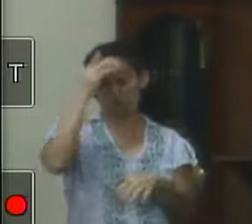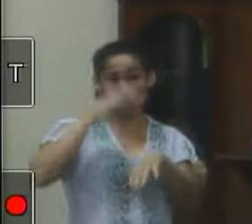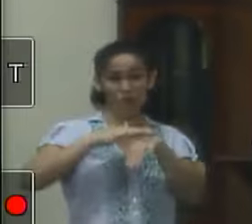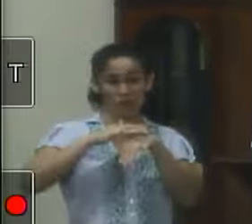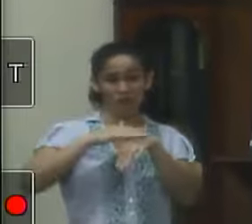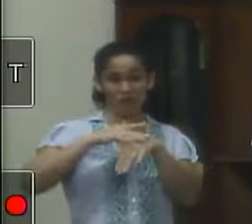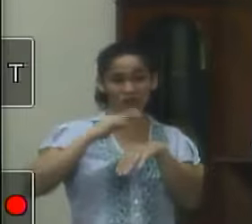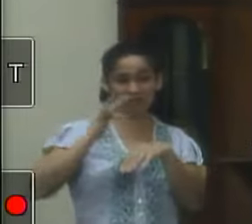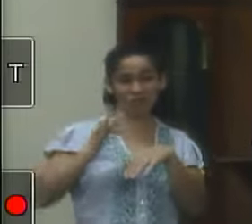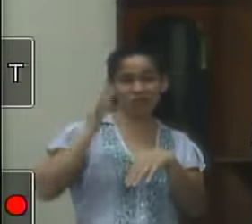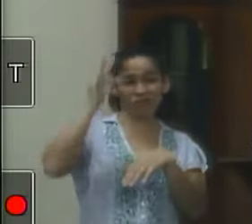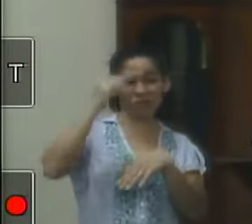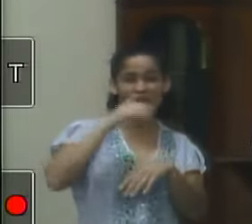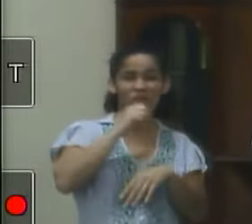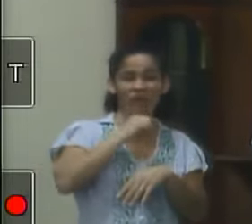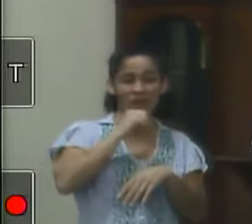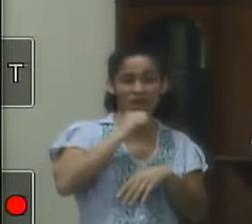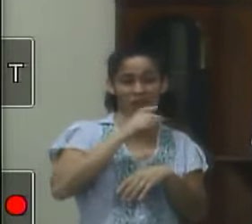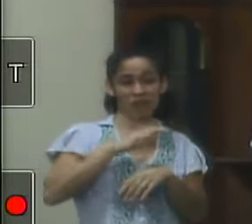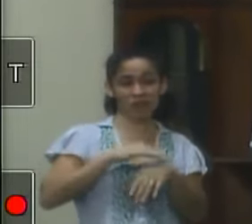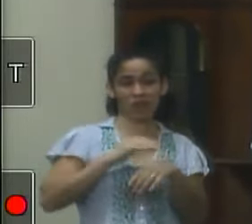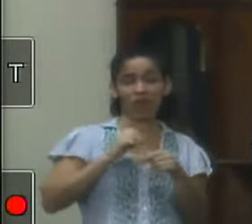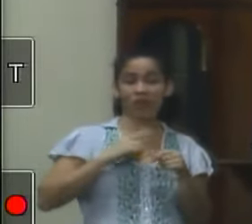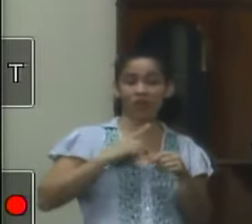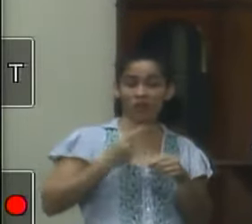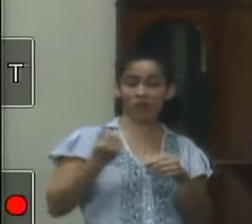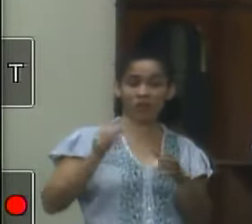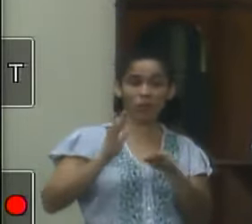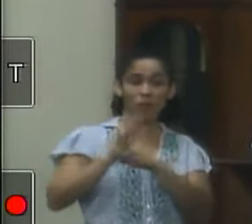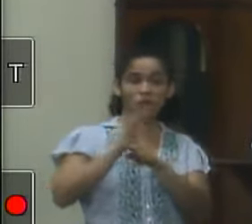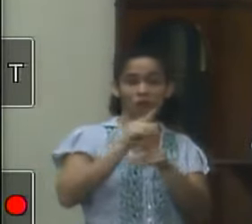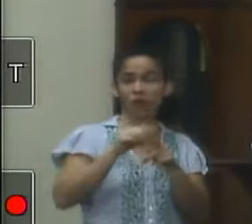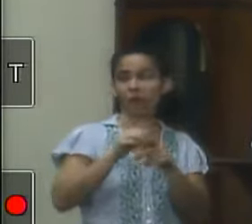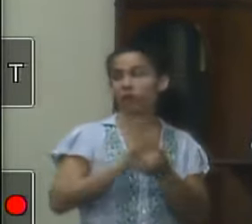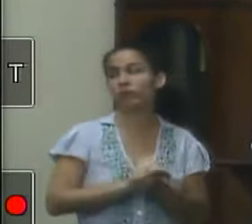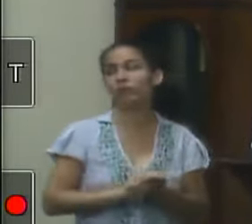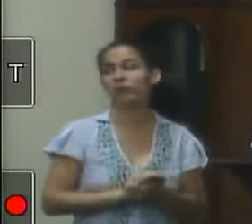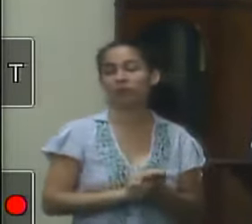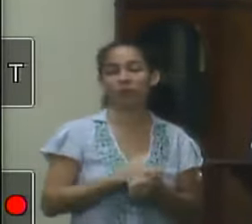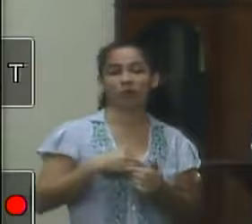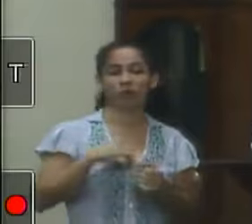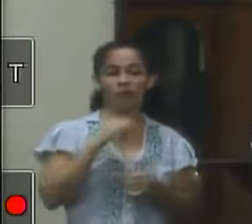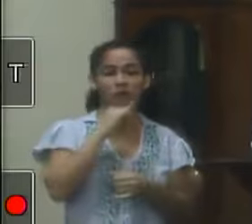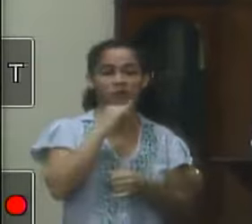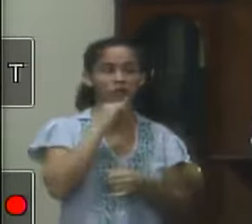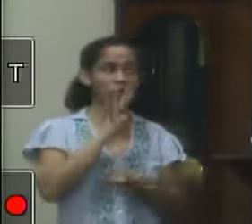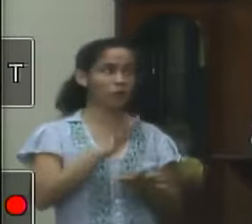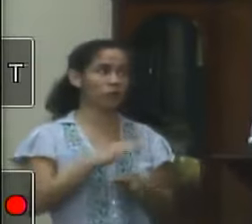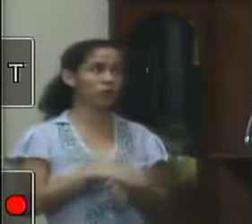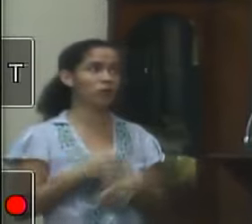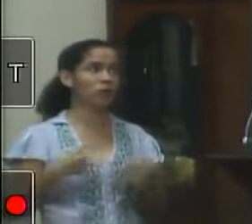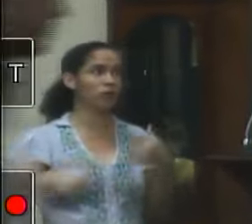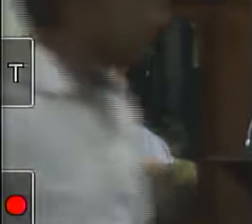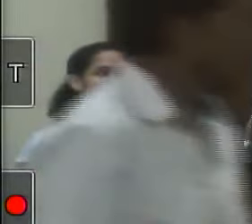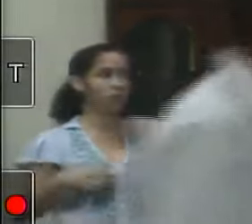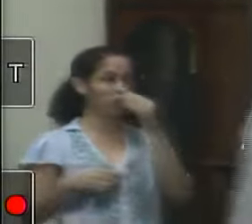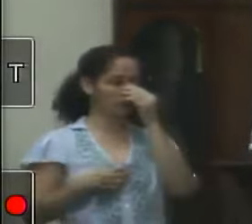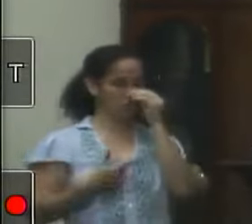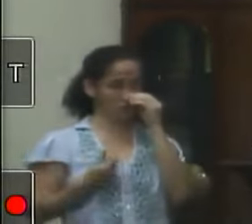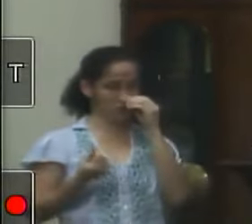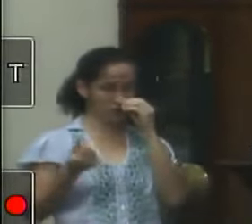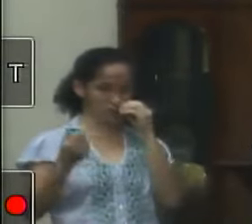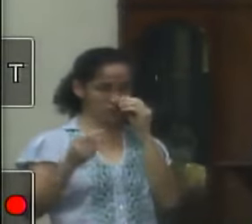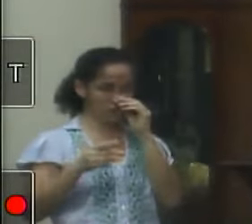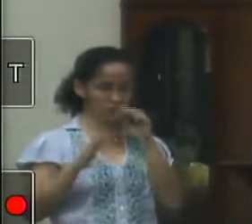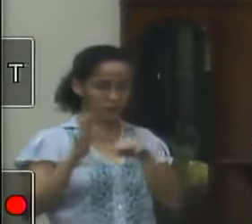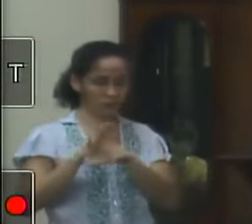não estamos tratando os idosos na nossa cidade como deveriam estar fico frustrado mas eu acho que como parlamentar vou botar uma dotação orçamentária